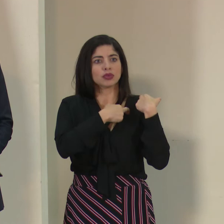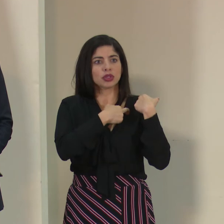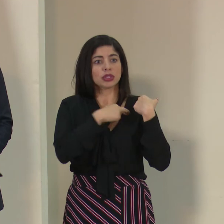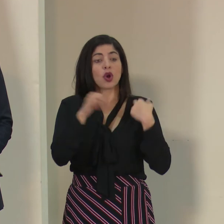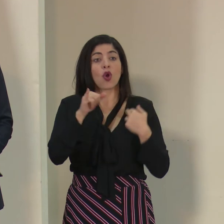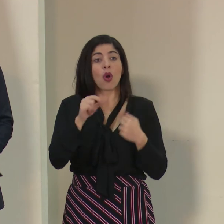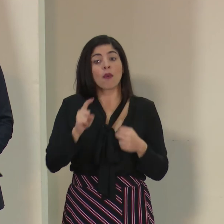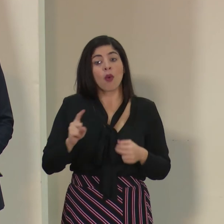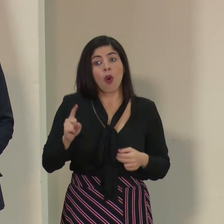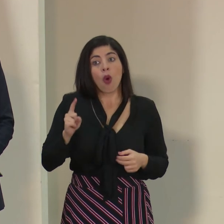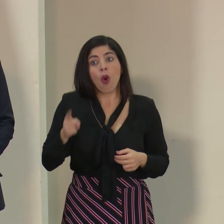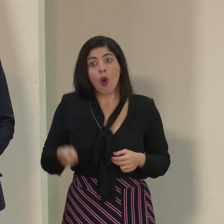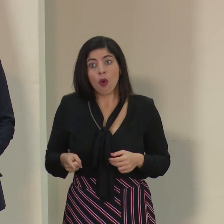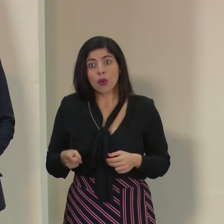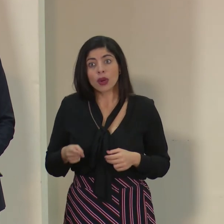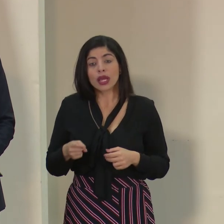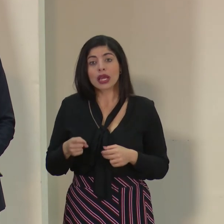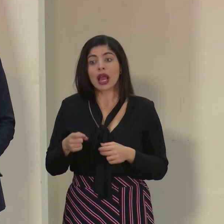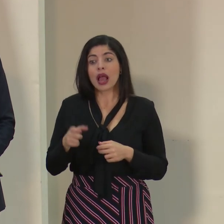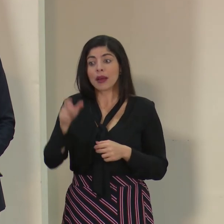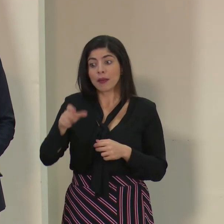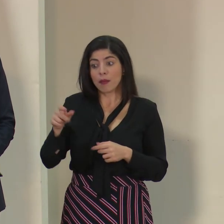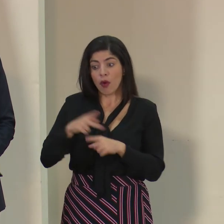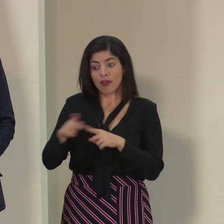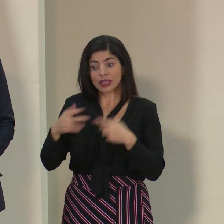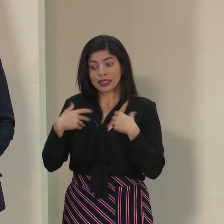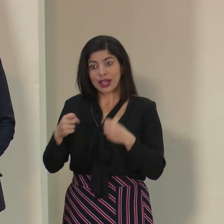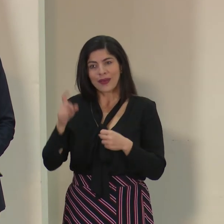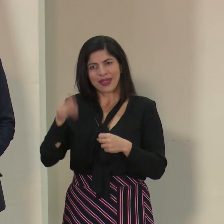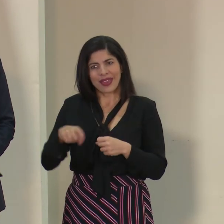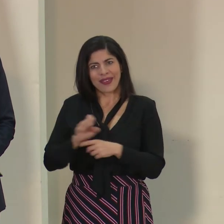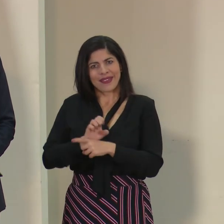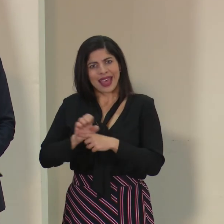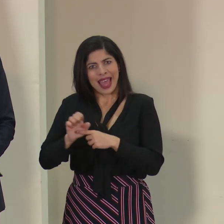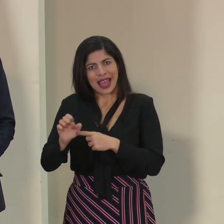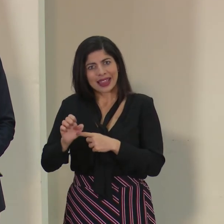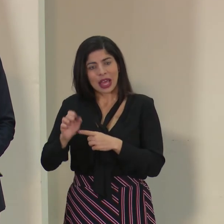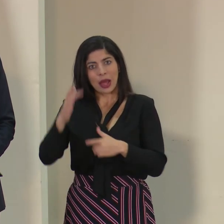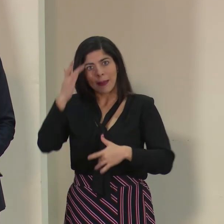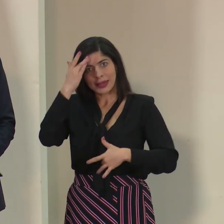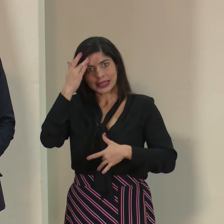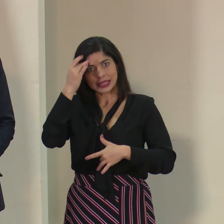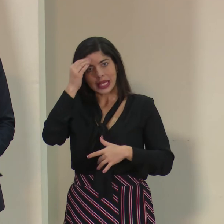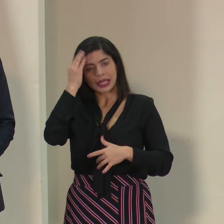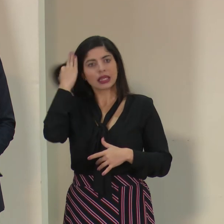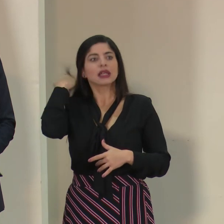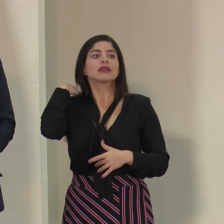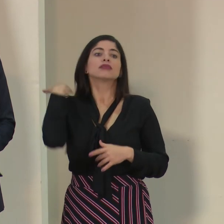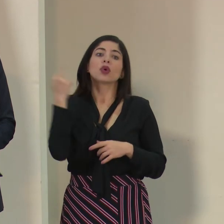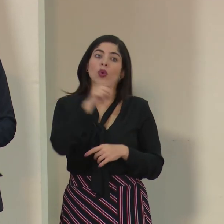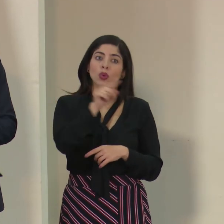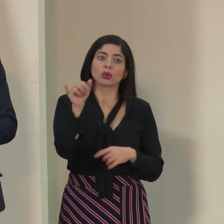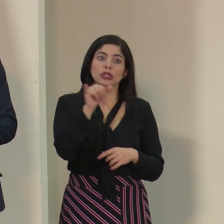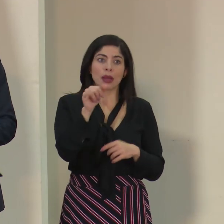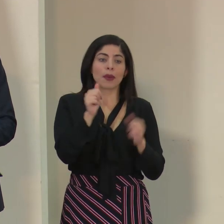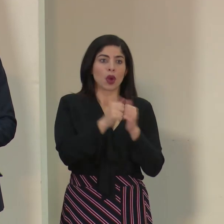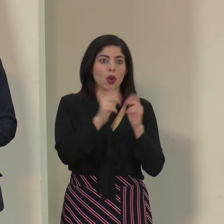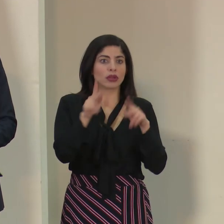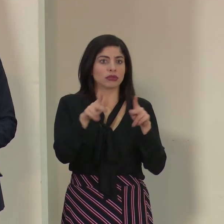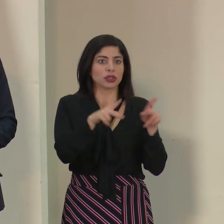le obligamos y lo demandamos de los profesionales de salud que tengan esa ética con el paciente, ustedes también con la población.